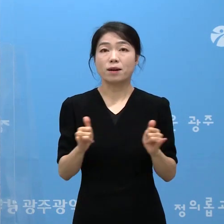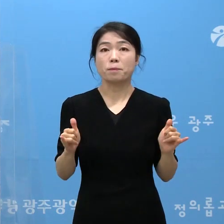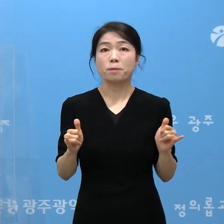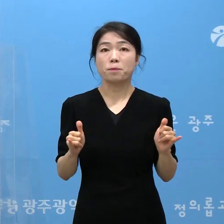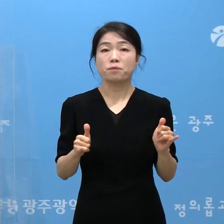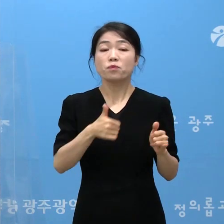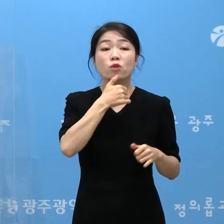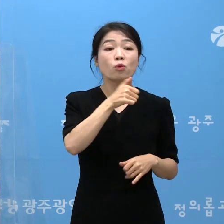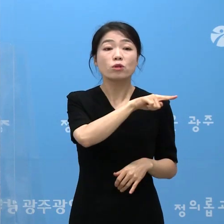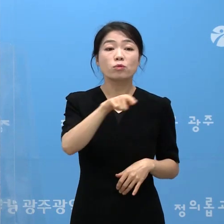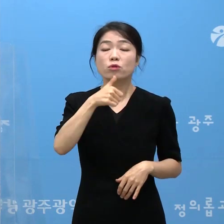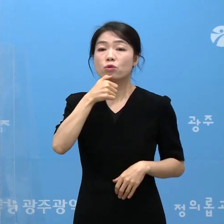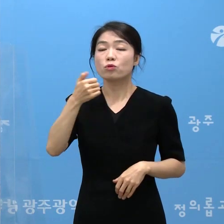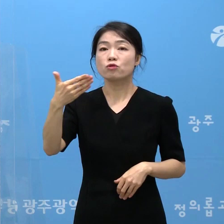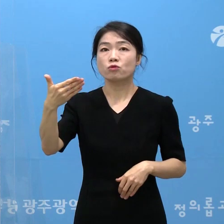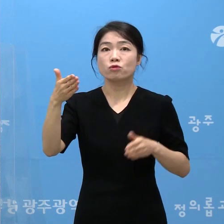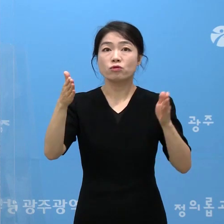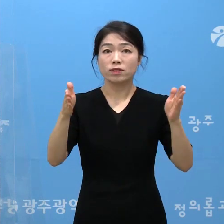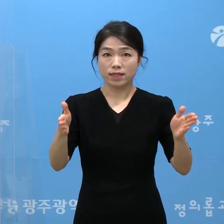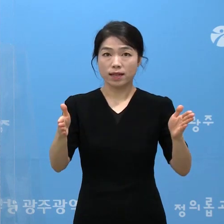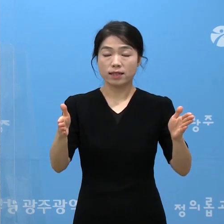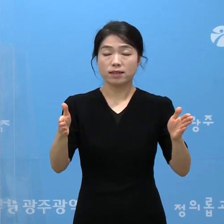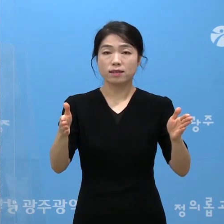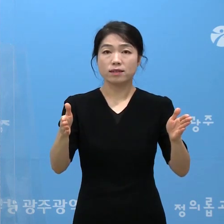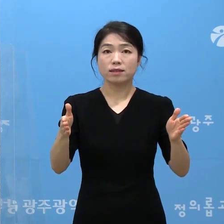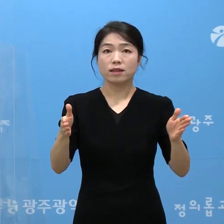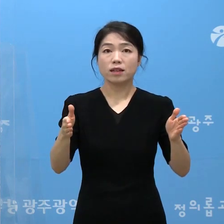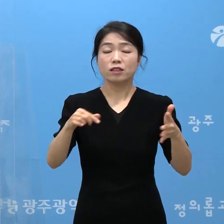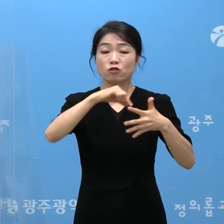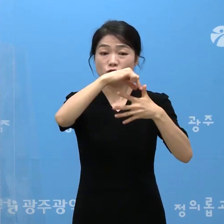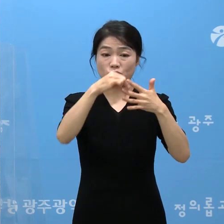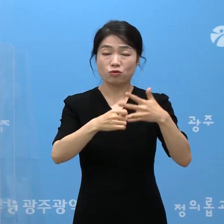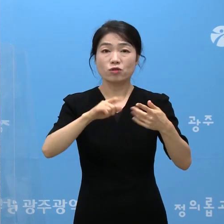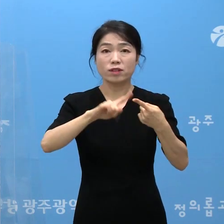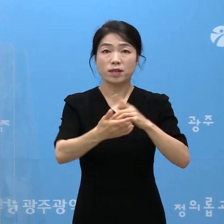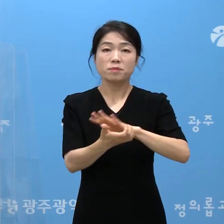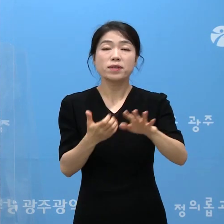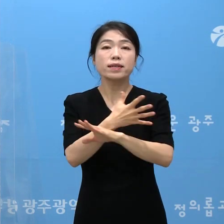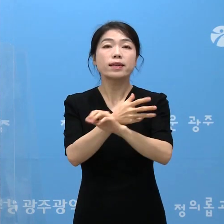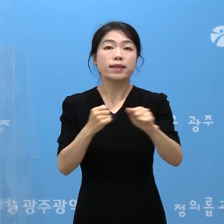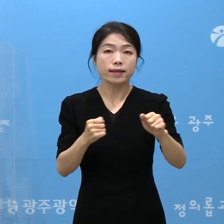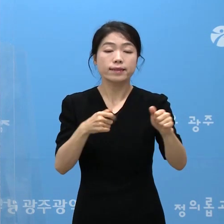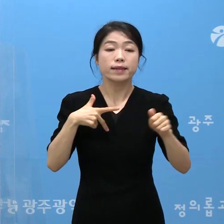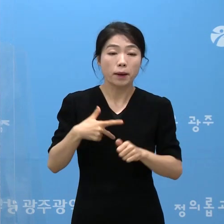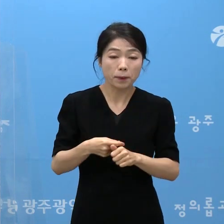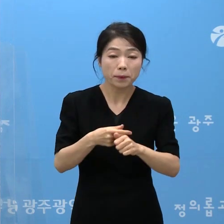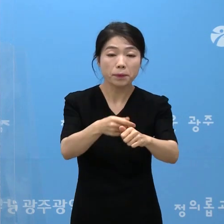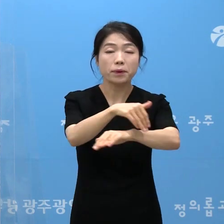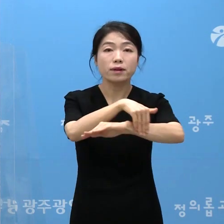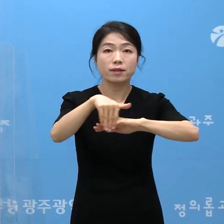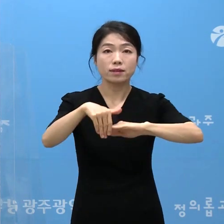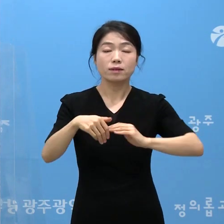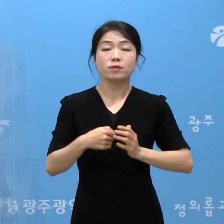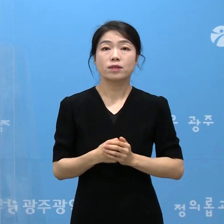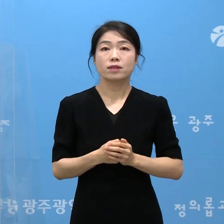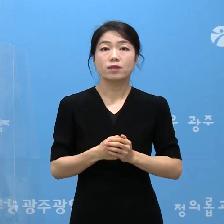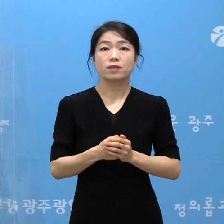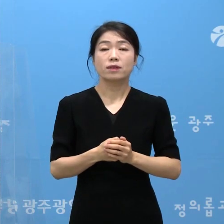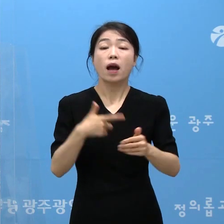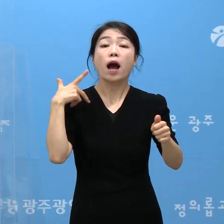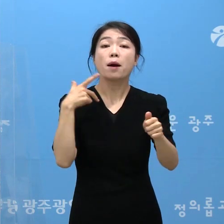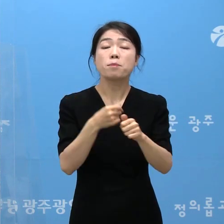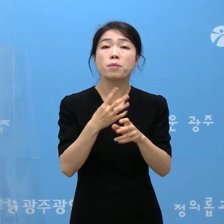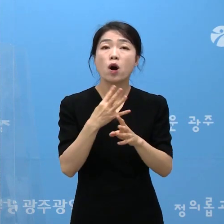55세부터 59세까지는 순차적으로 사전 예약을 통해 접종을 실시합니다. 접종